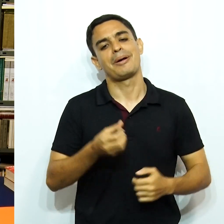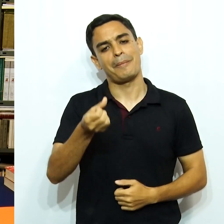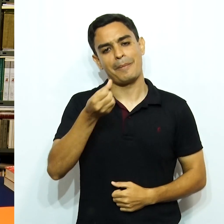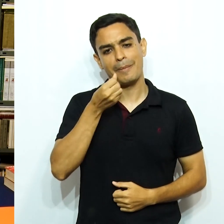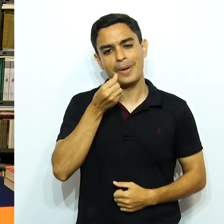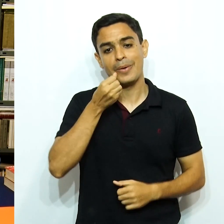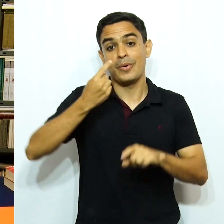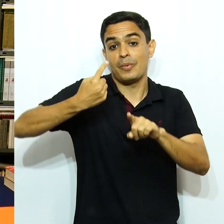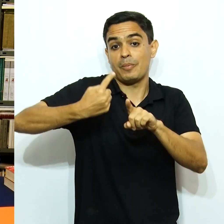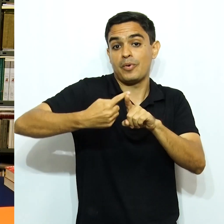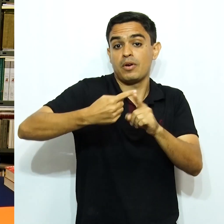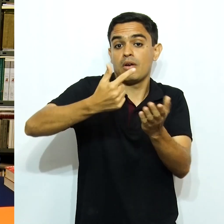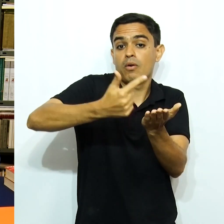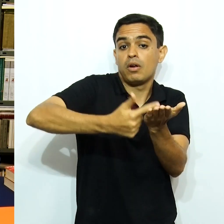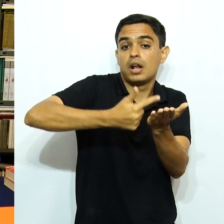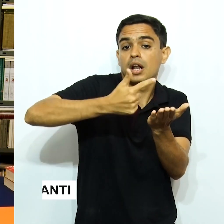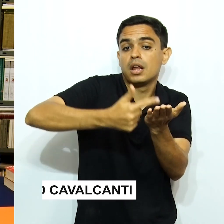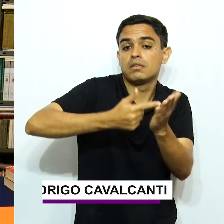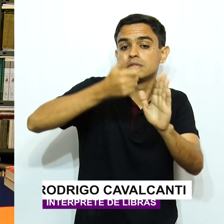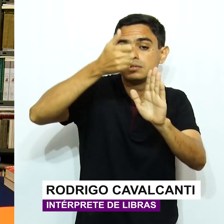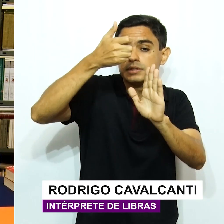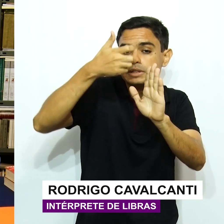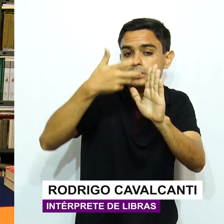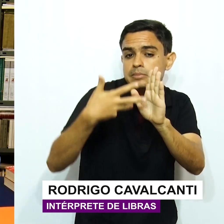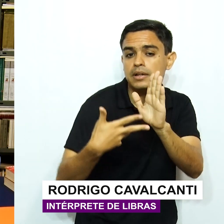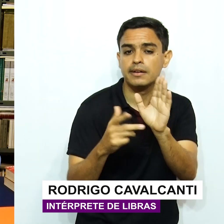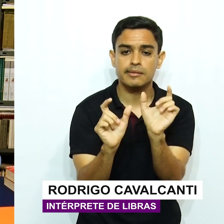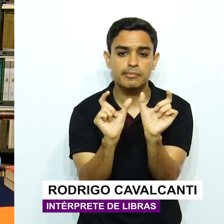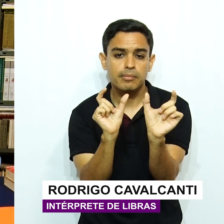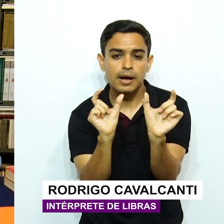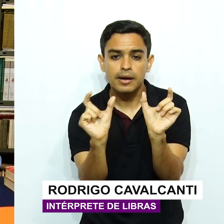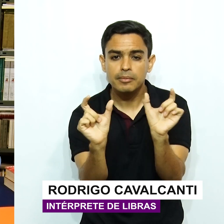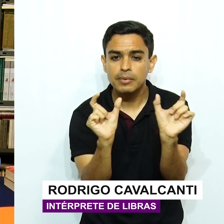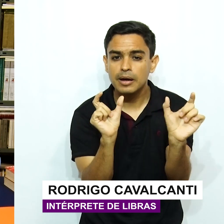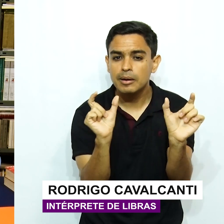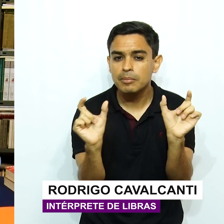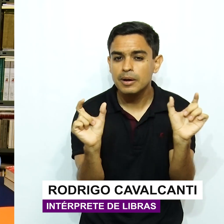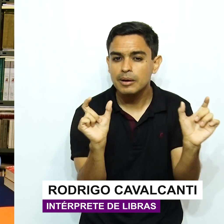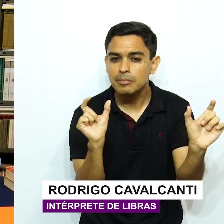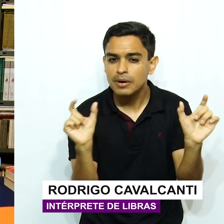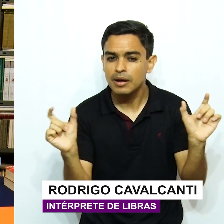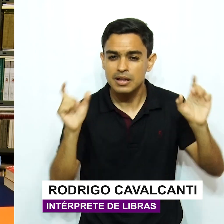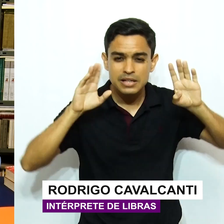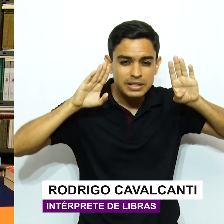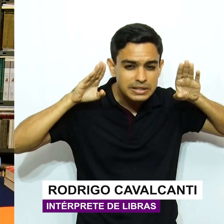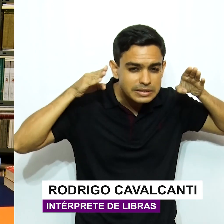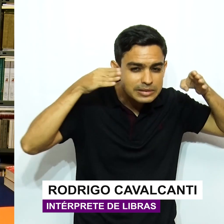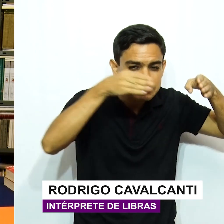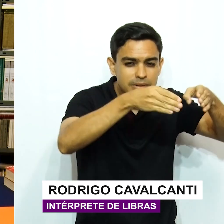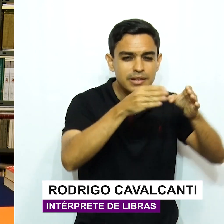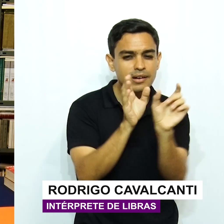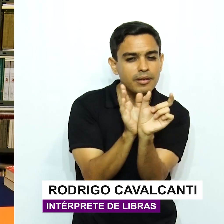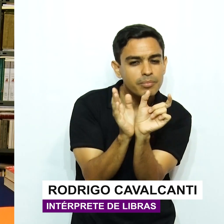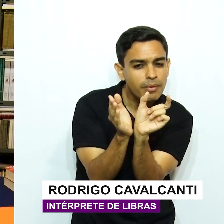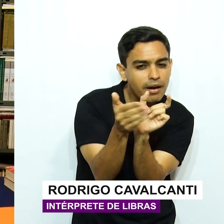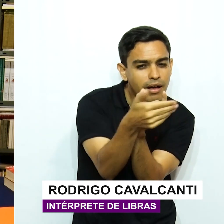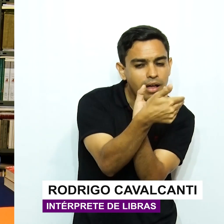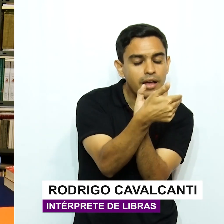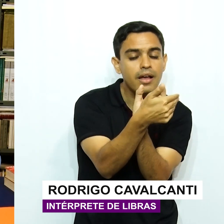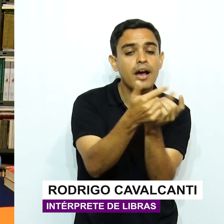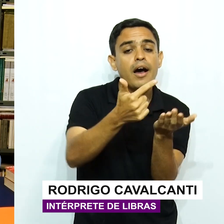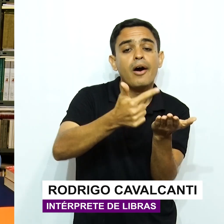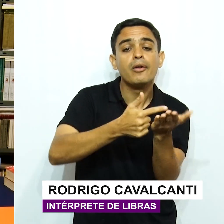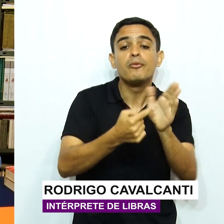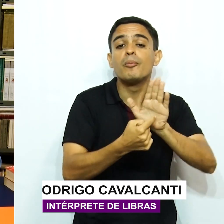porque o livro é um grande panorama, inclusive calçado em cada vervete, por bibliografia específica de cada vervete,